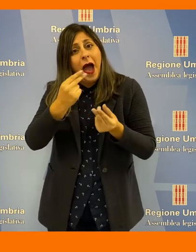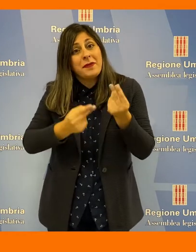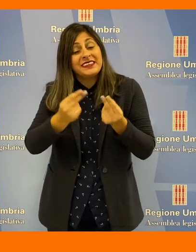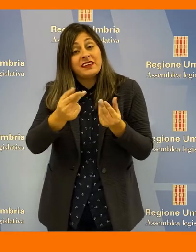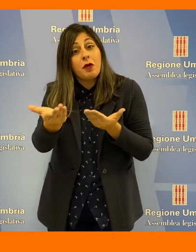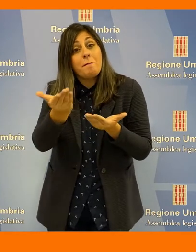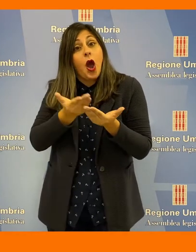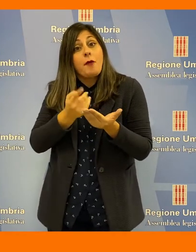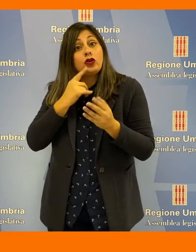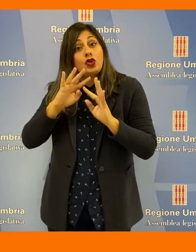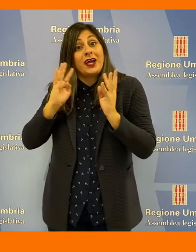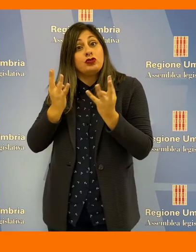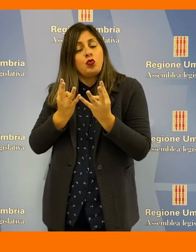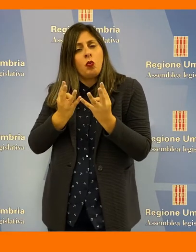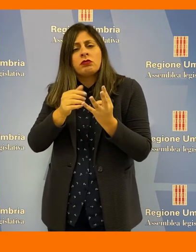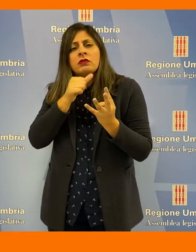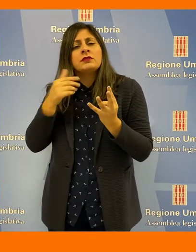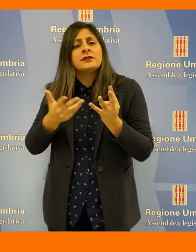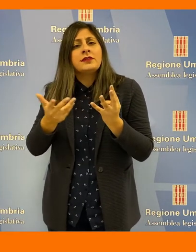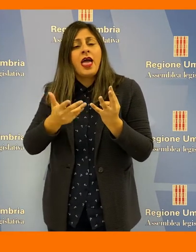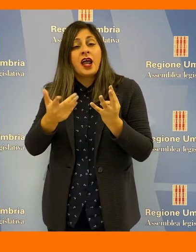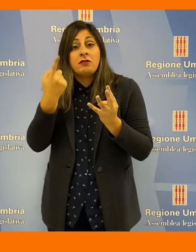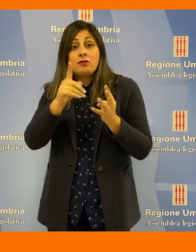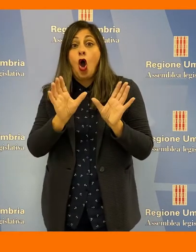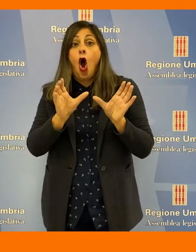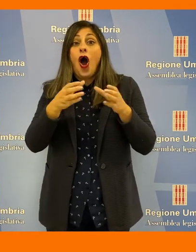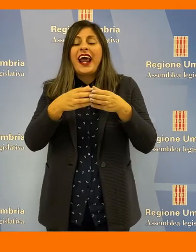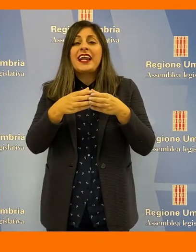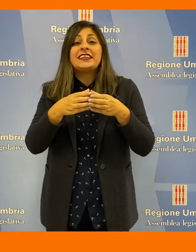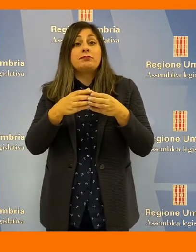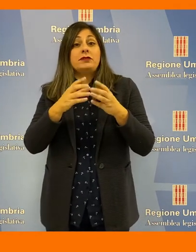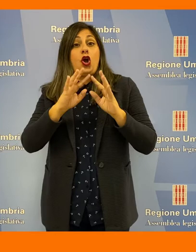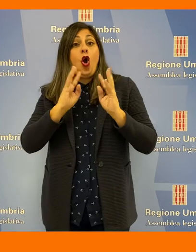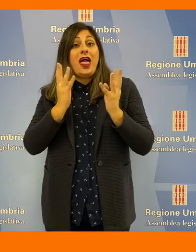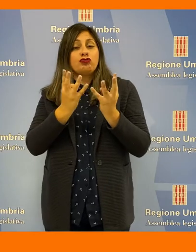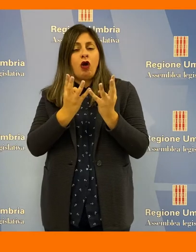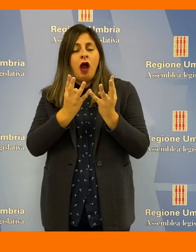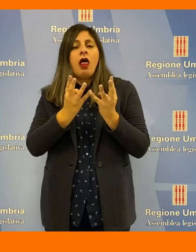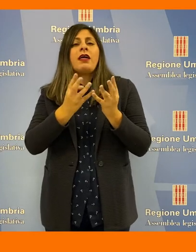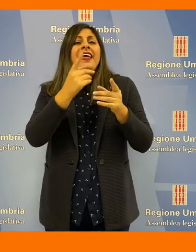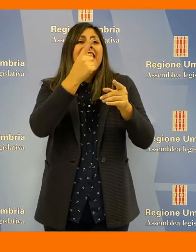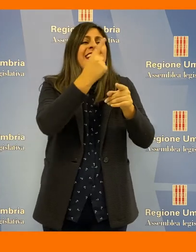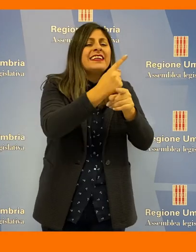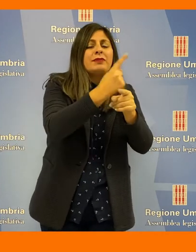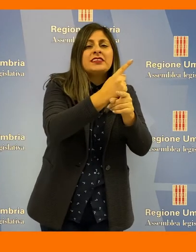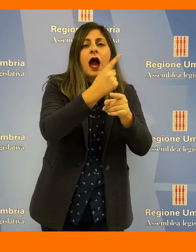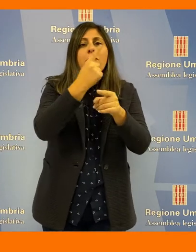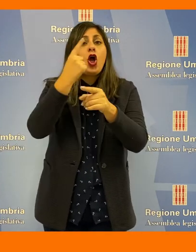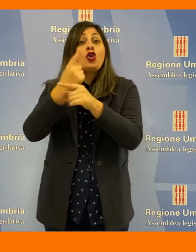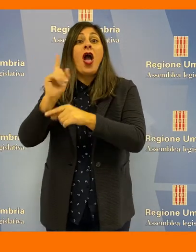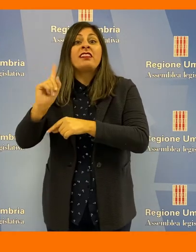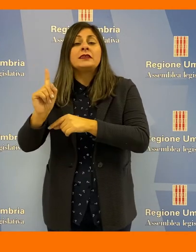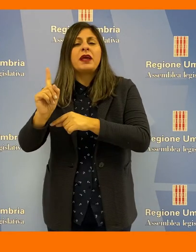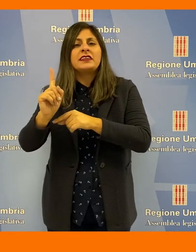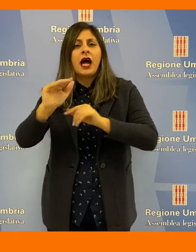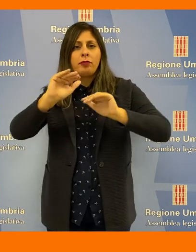proposto dalla Giunta per l'individuazione degli organismi collegiali considerati indispensabili e di quelli